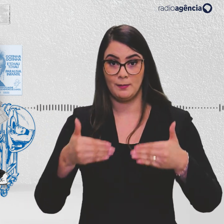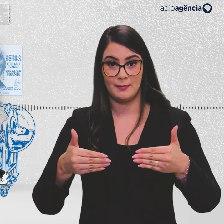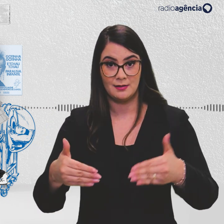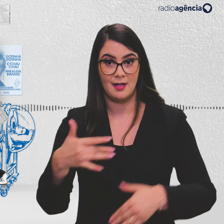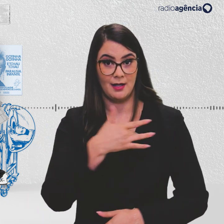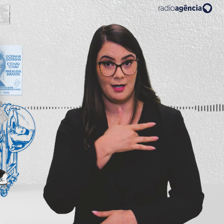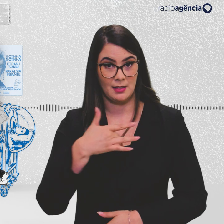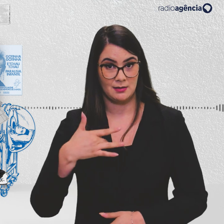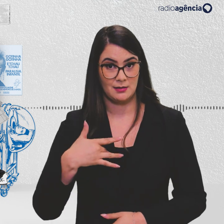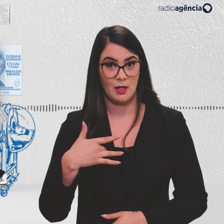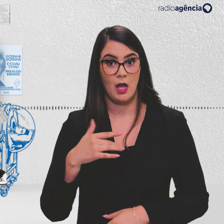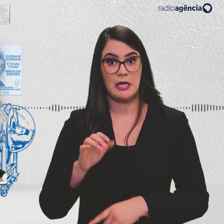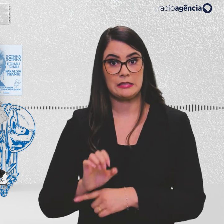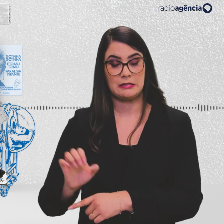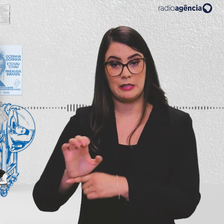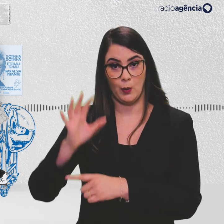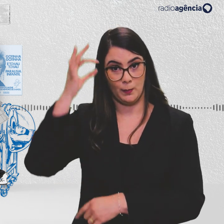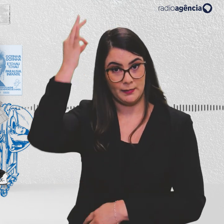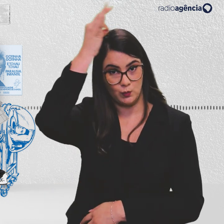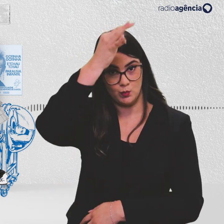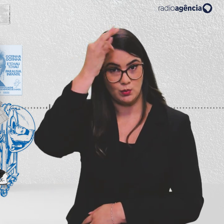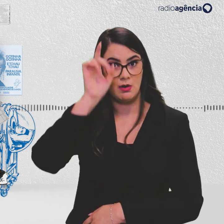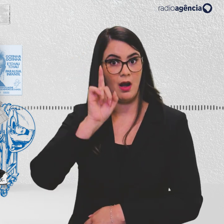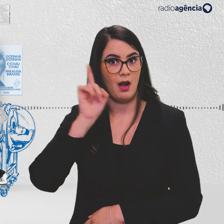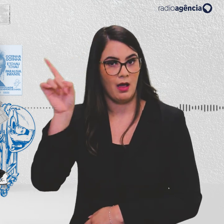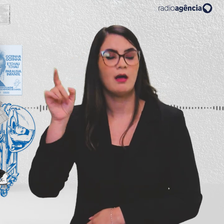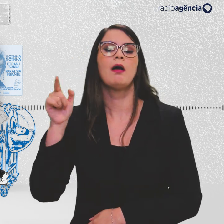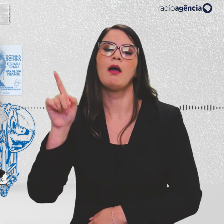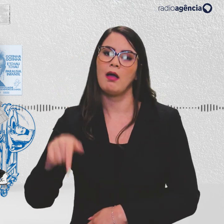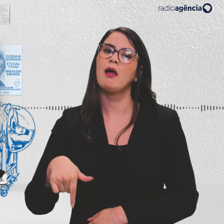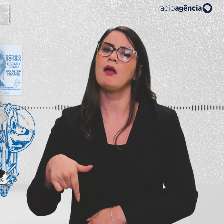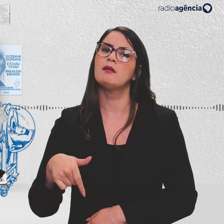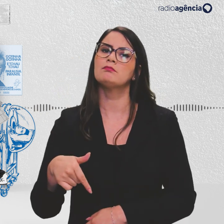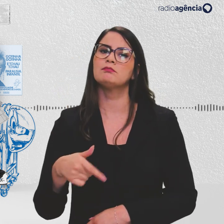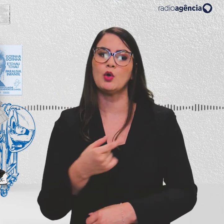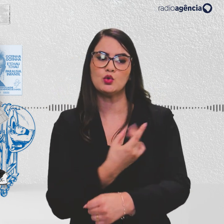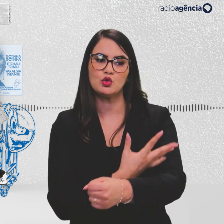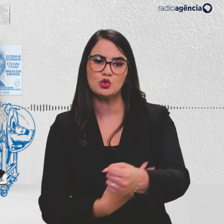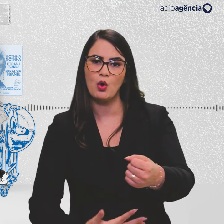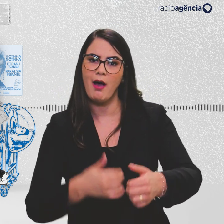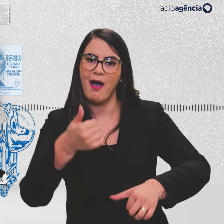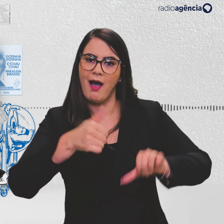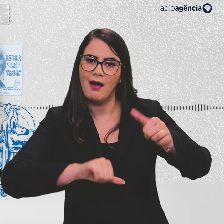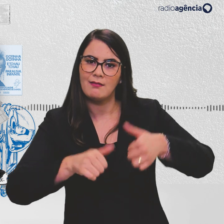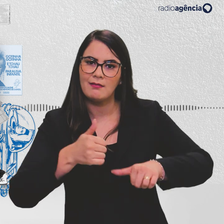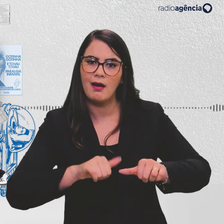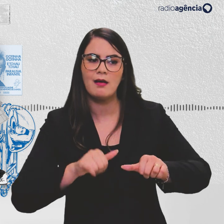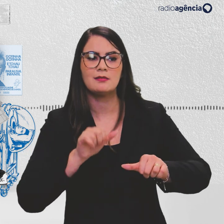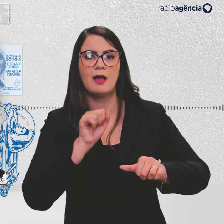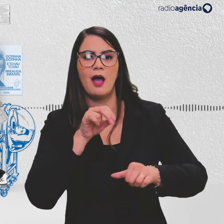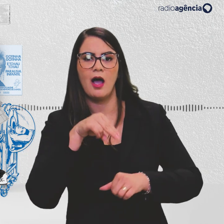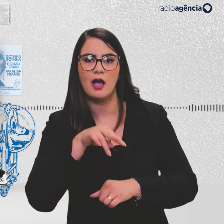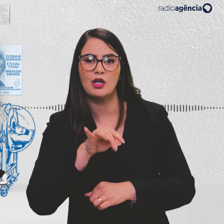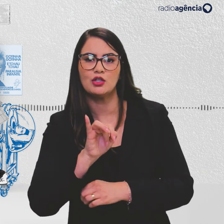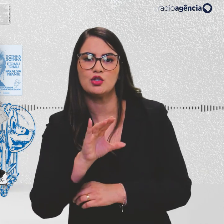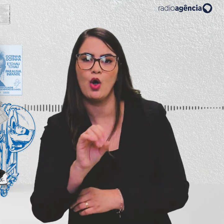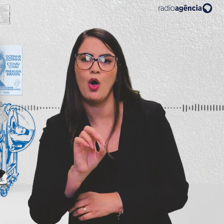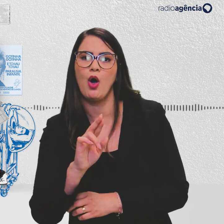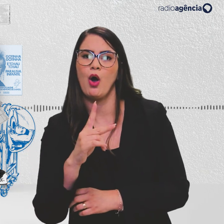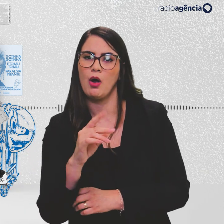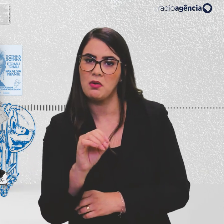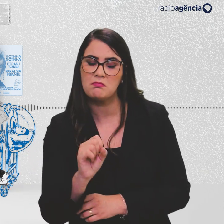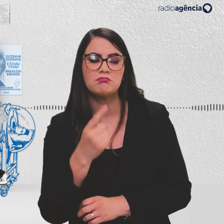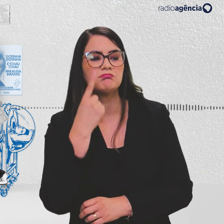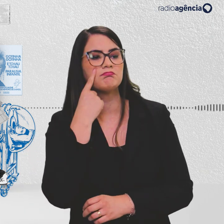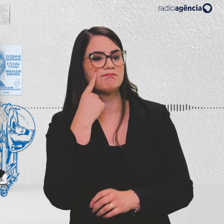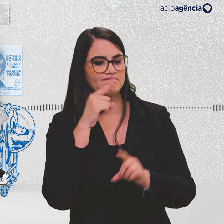da Saúde no Estado Espírito Santo. E a parte sorológica, ou seja, a avaliação de anticorpos da vacina, foi feita